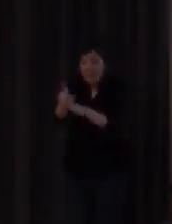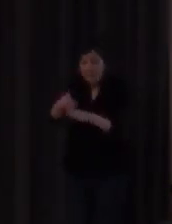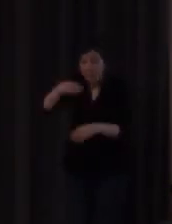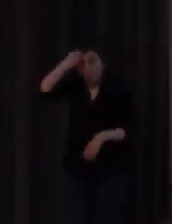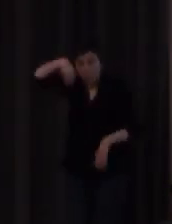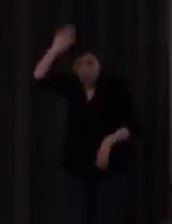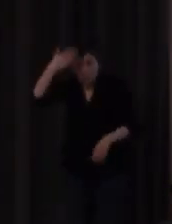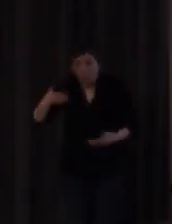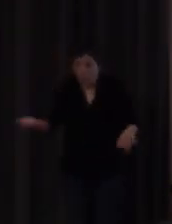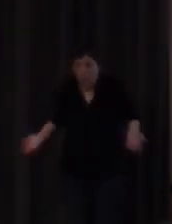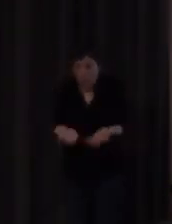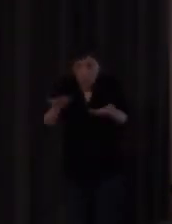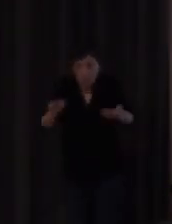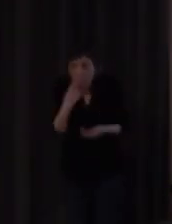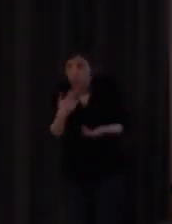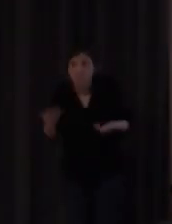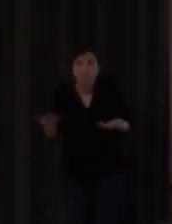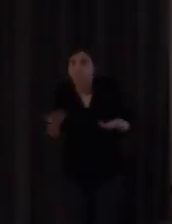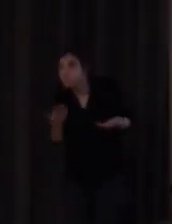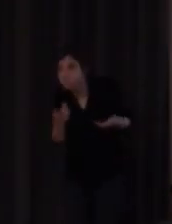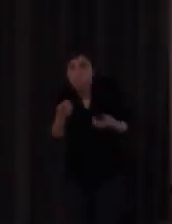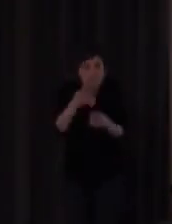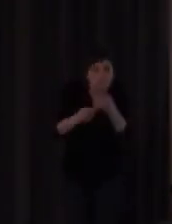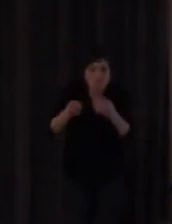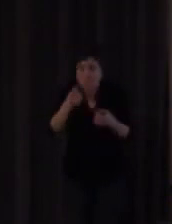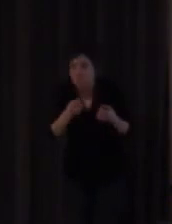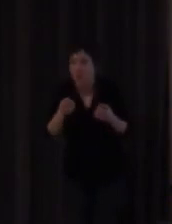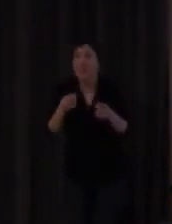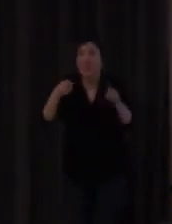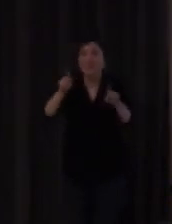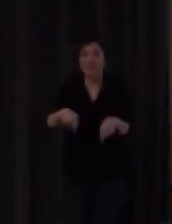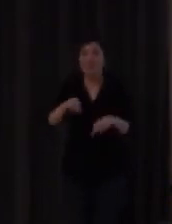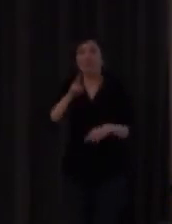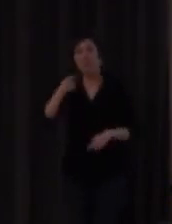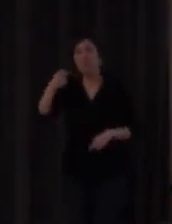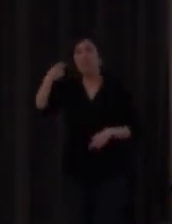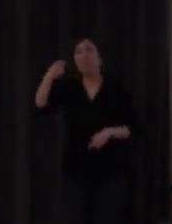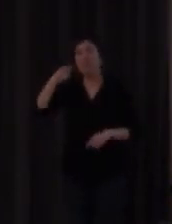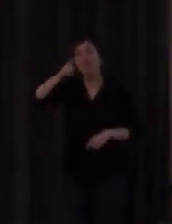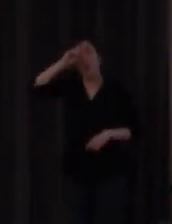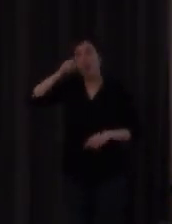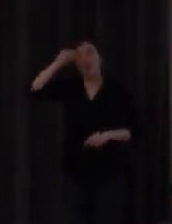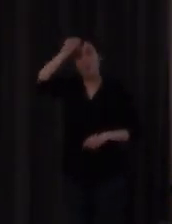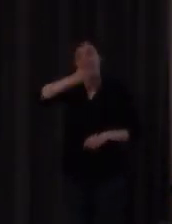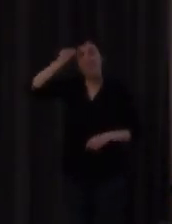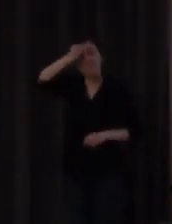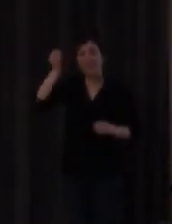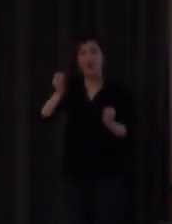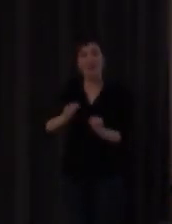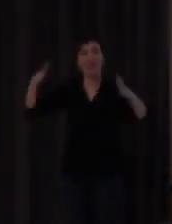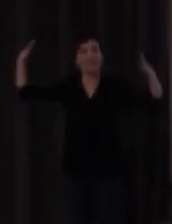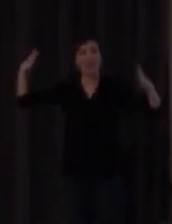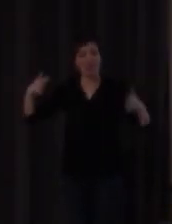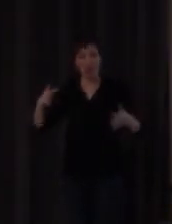también la literatura está descrito de una manera muy graciosa que es el llamado pensamiento fantástico porque claro pues te lo vas